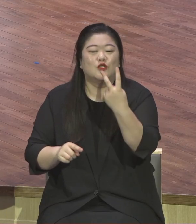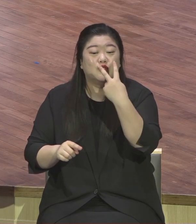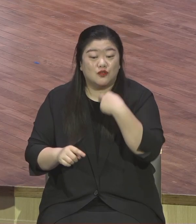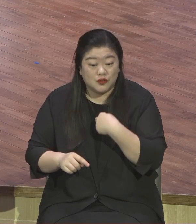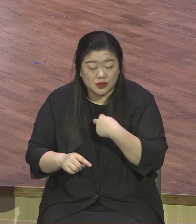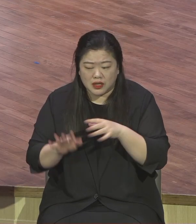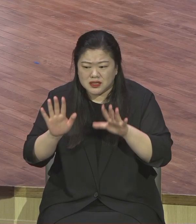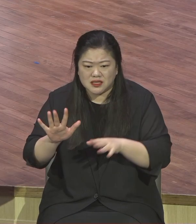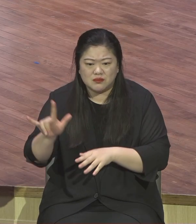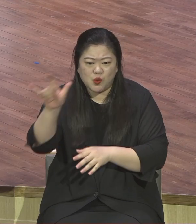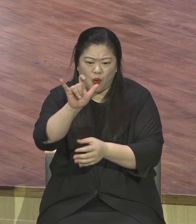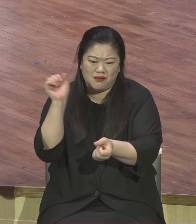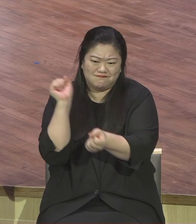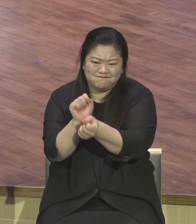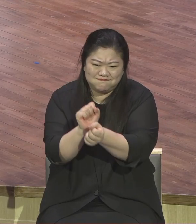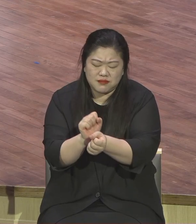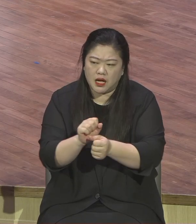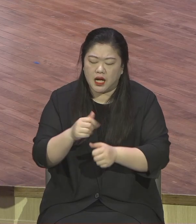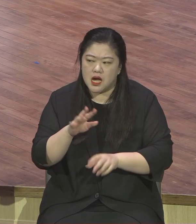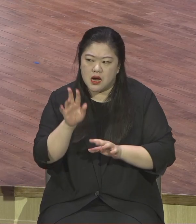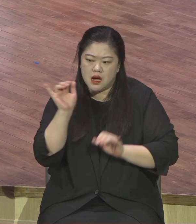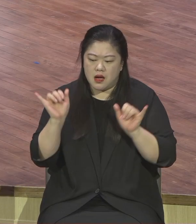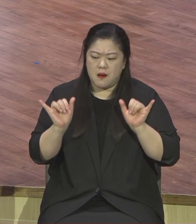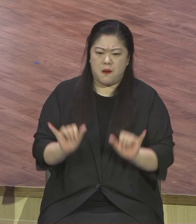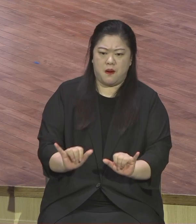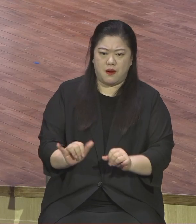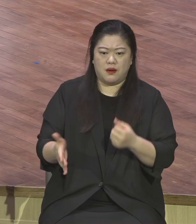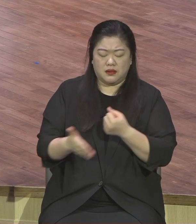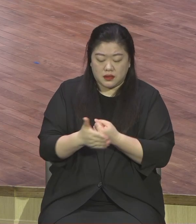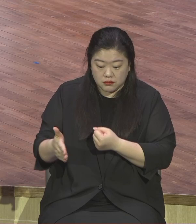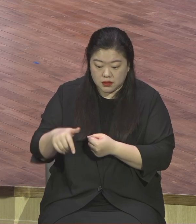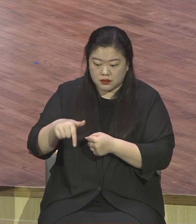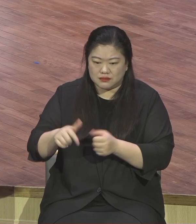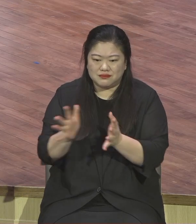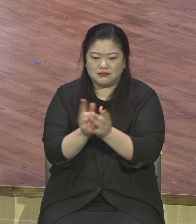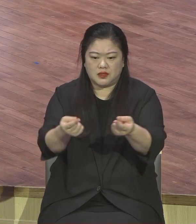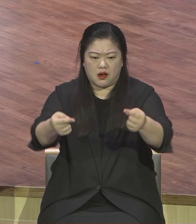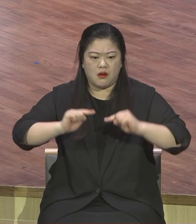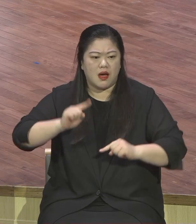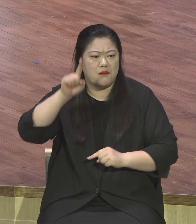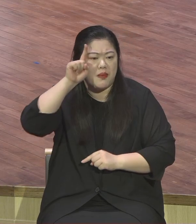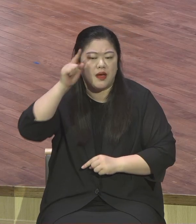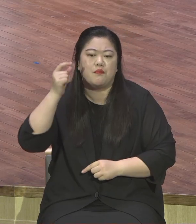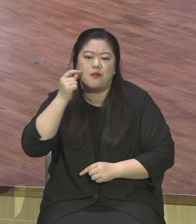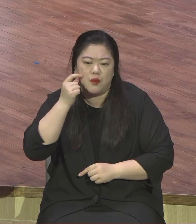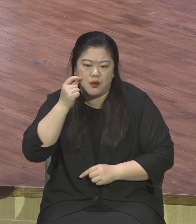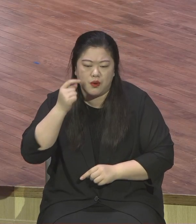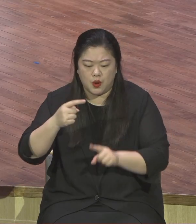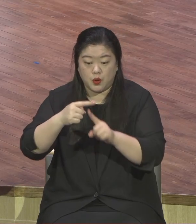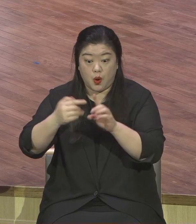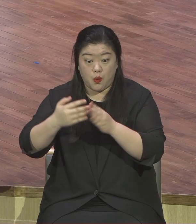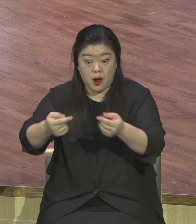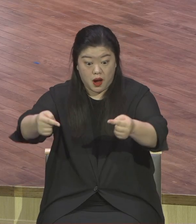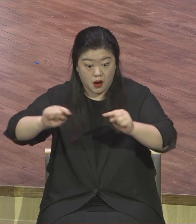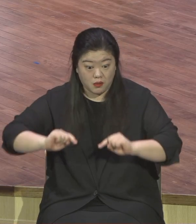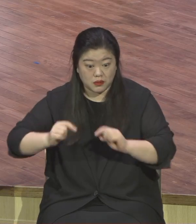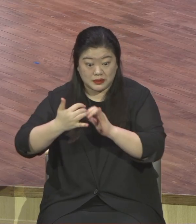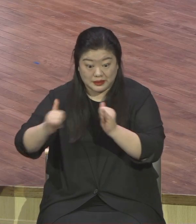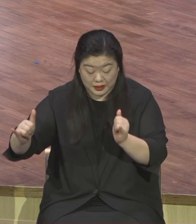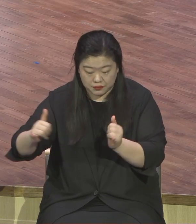현장이 못됩니다. 그래서 지금 교회는 20%만 그렇게 교회에 나올